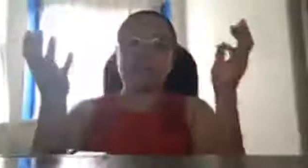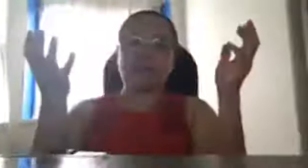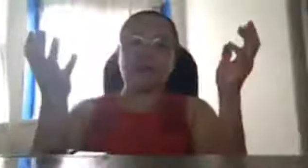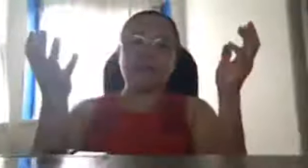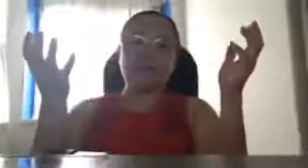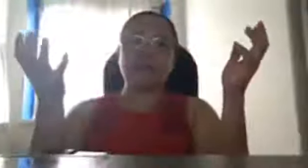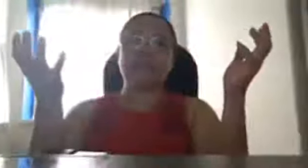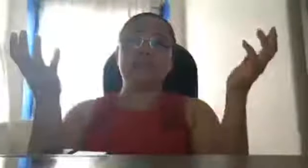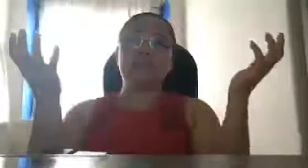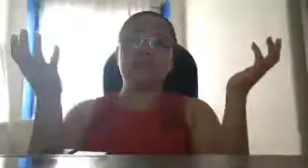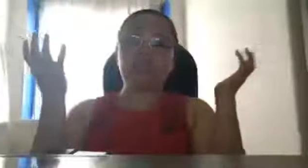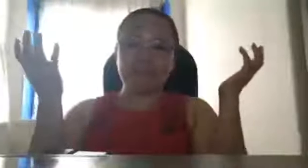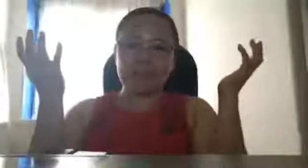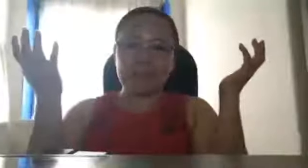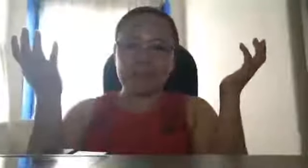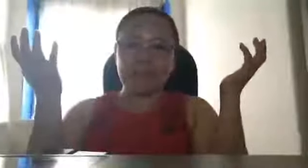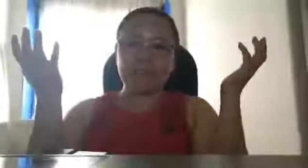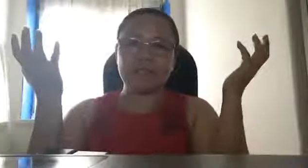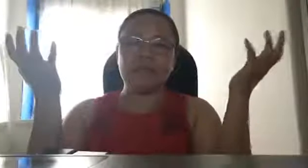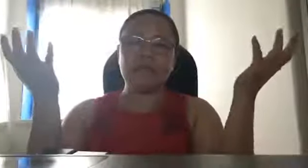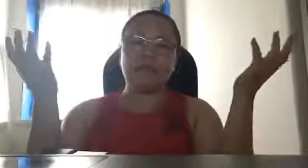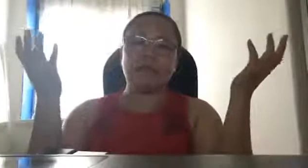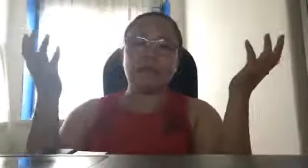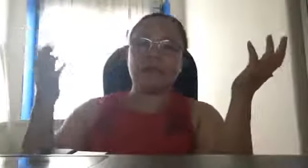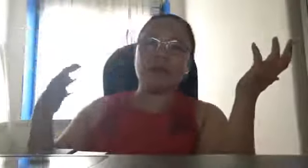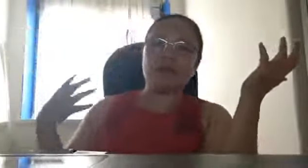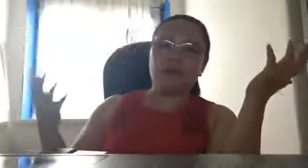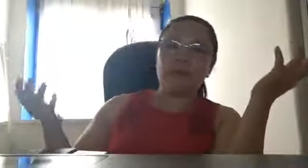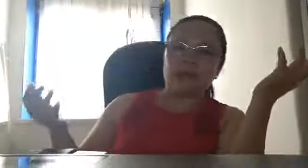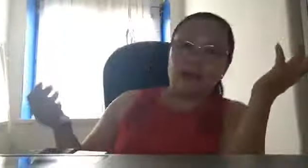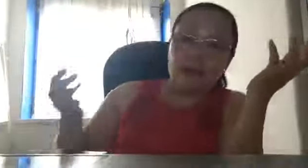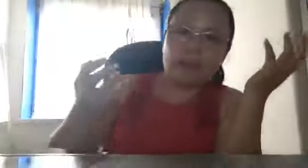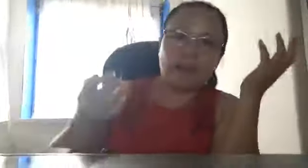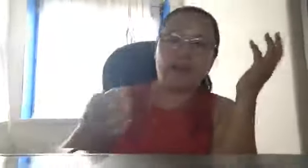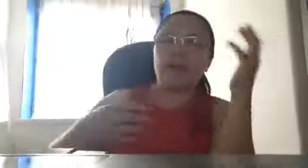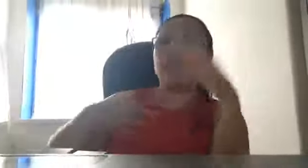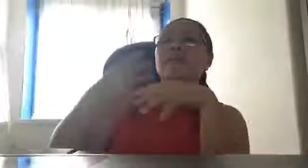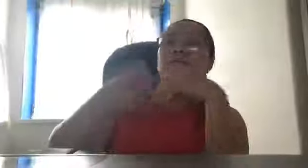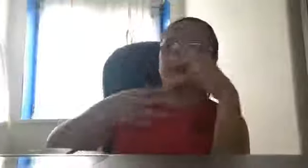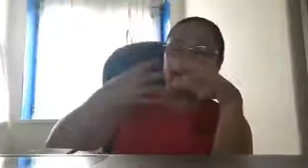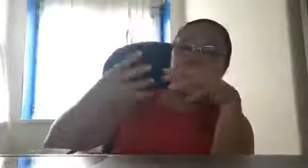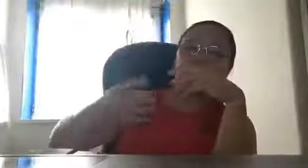naman ako bumalik hindi naman akong scientist o anong magagawa ko wala hanggang sa